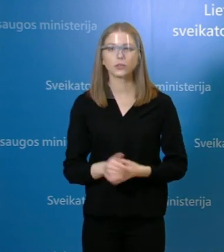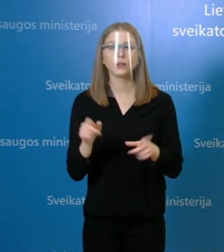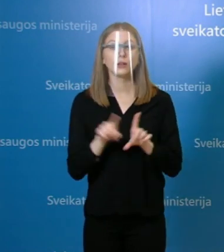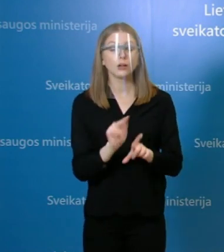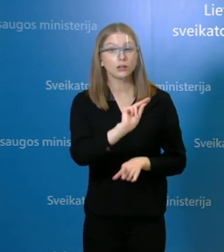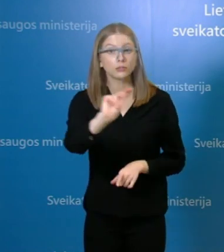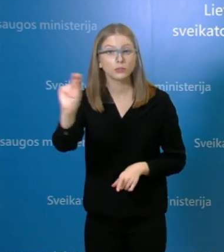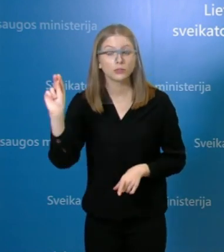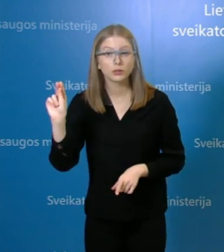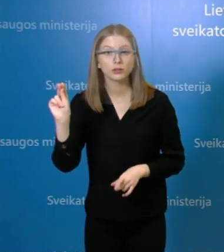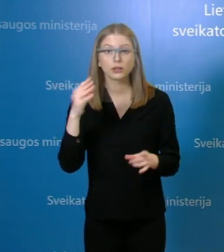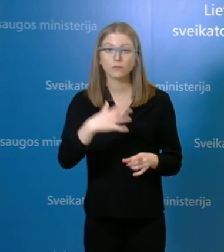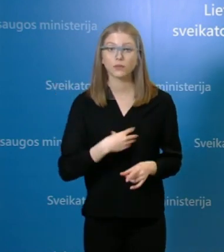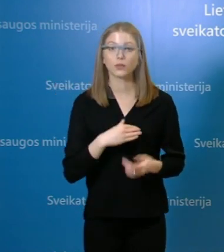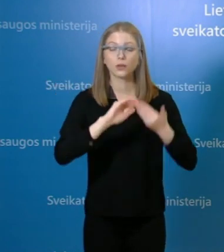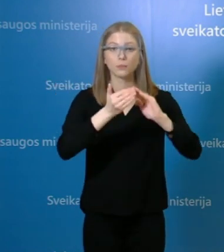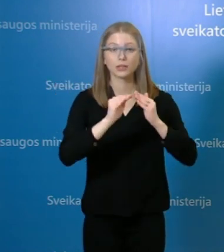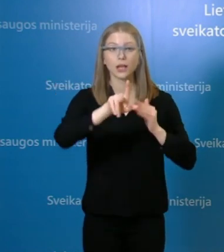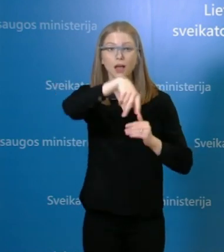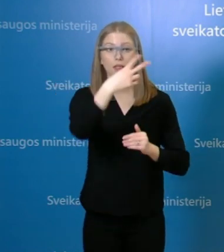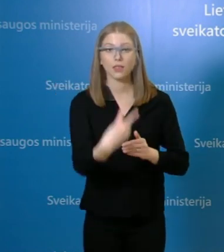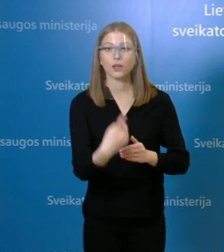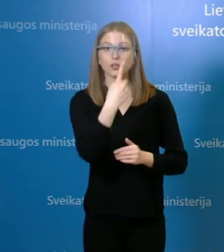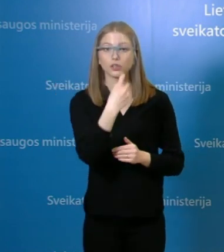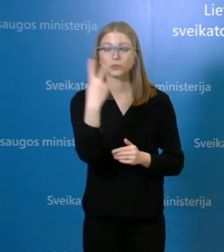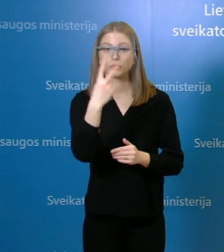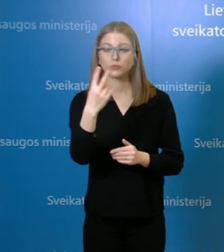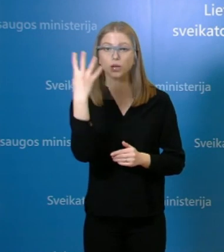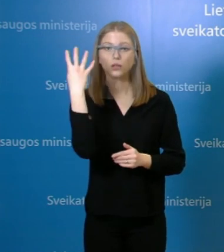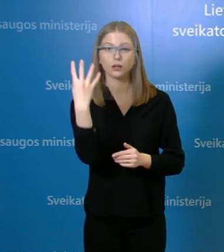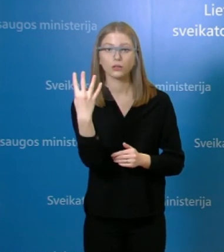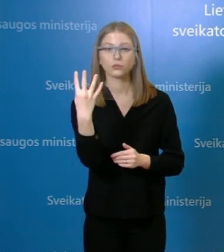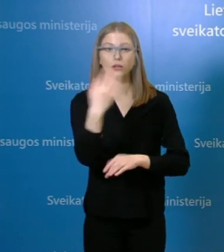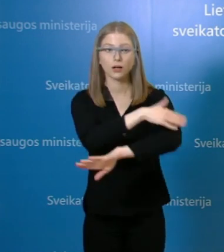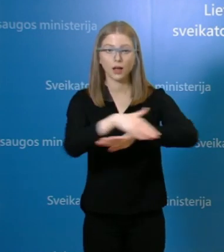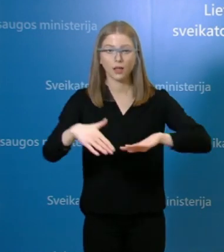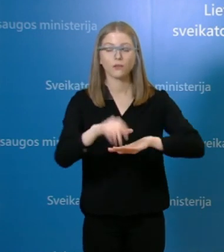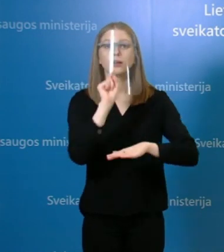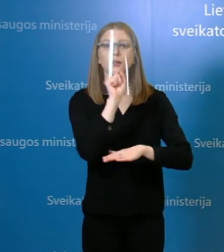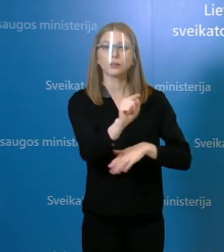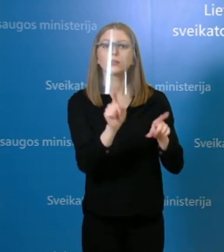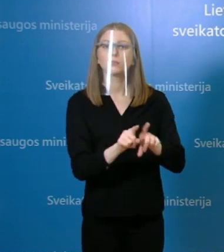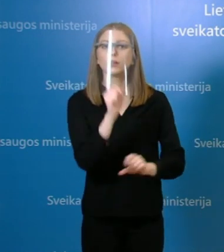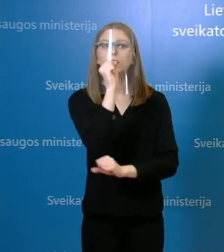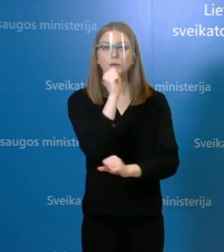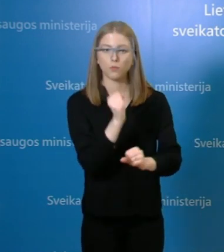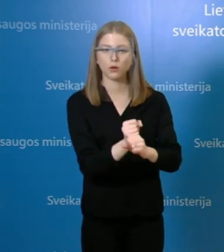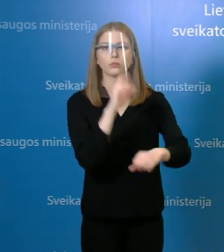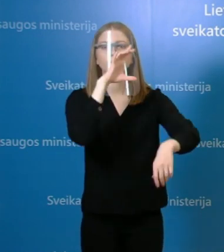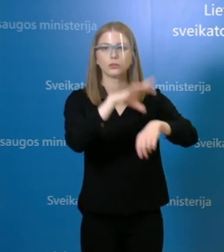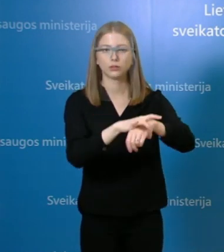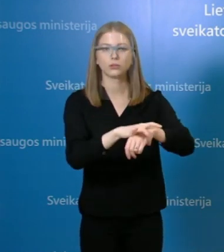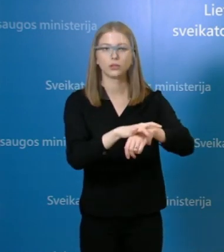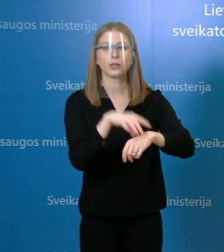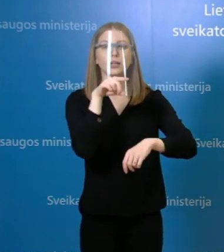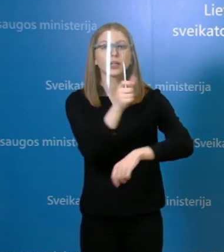klinikinės ligonės padalinyje esančiame Antakelno 124 taip pat yra nustatytas darbuotojo susirgymas. Tai yra